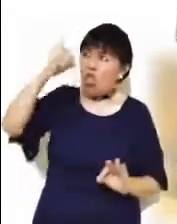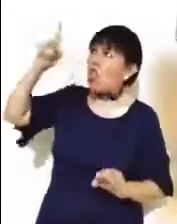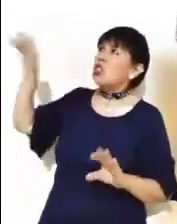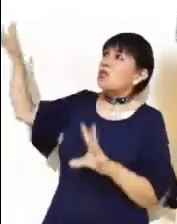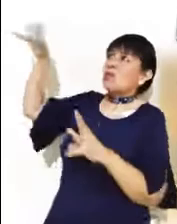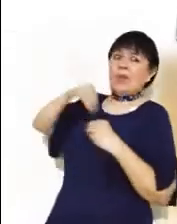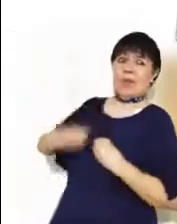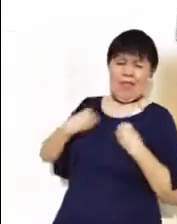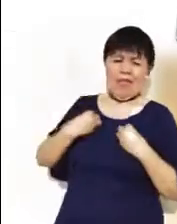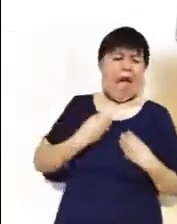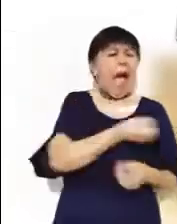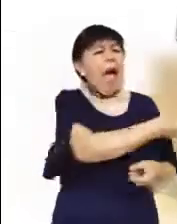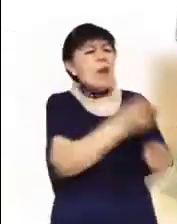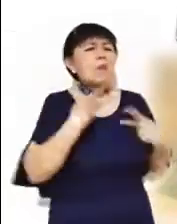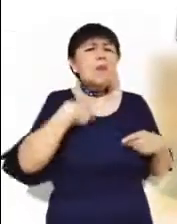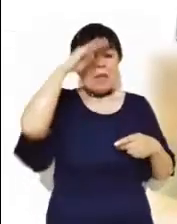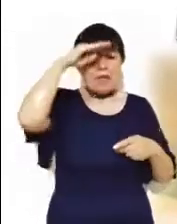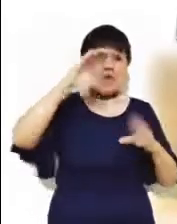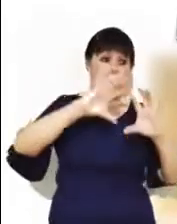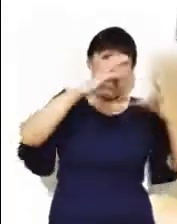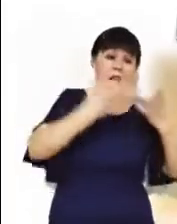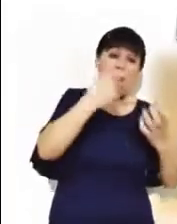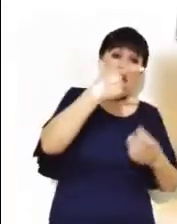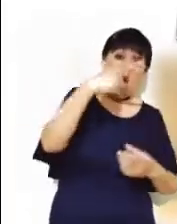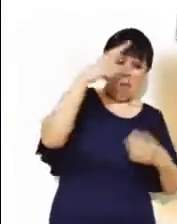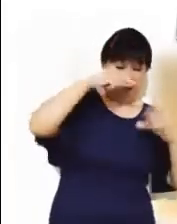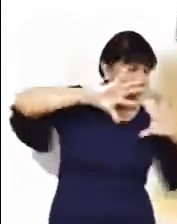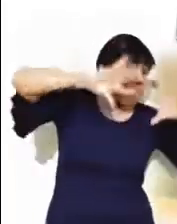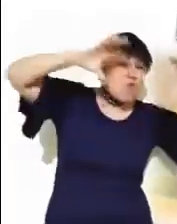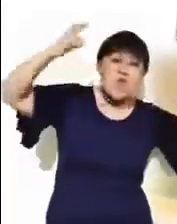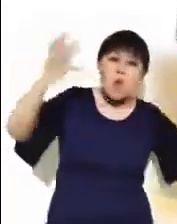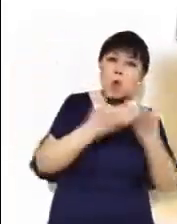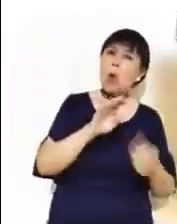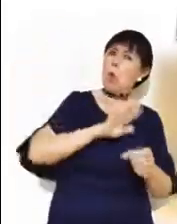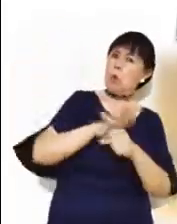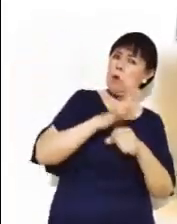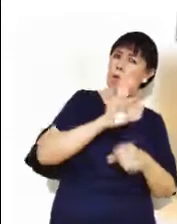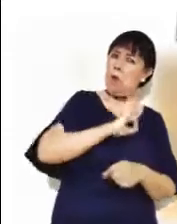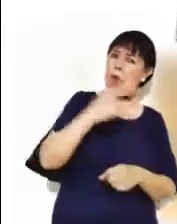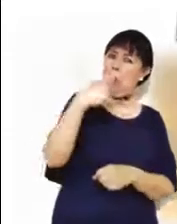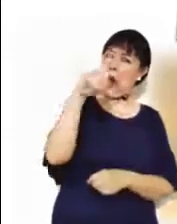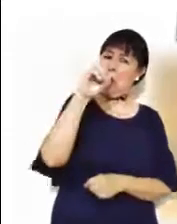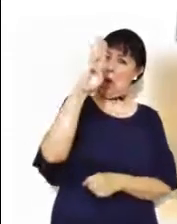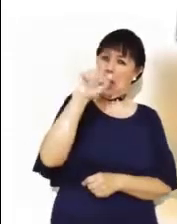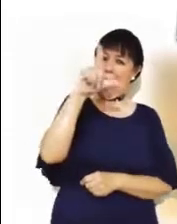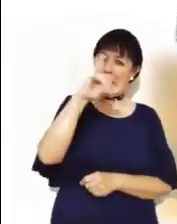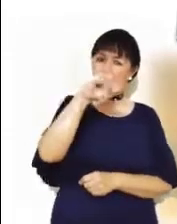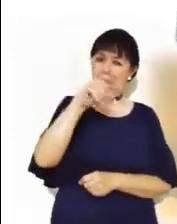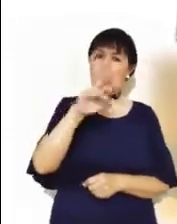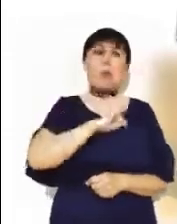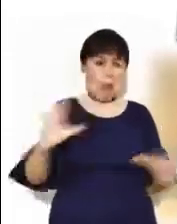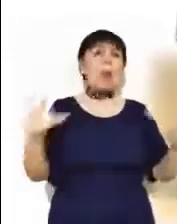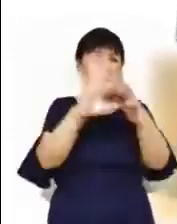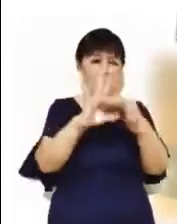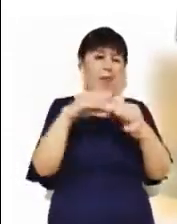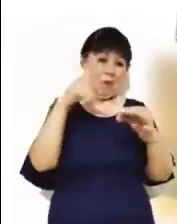Dios. Hay quien dice que la globalización podría lograr esta unidad. Pero si esta globalización no